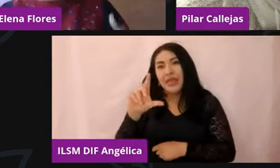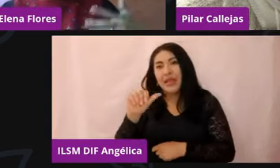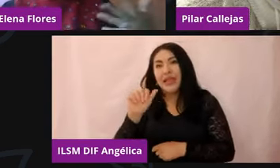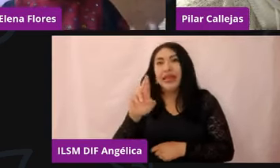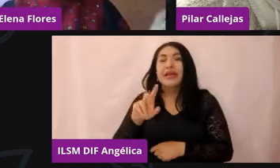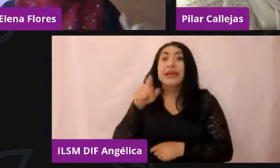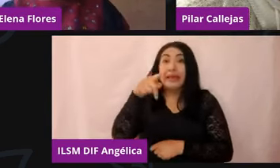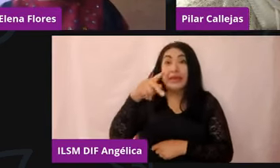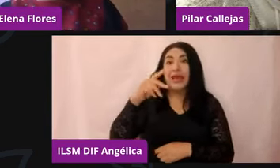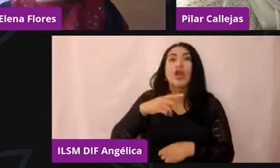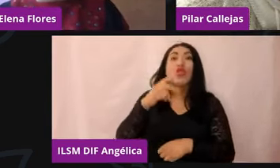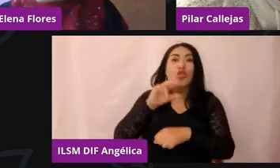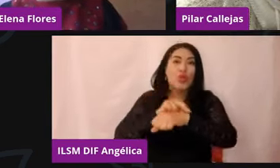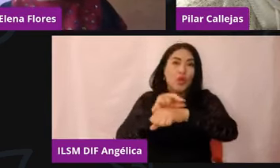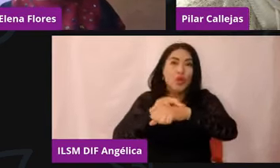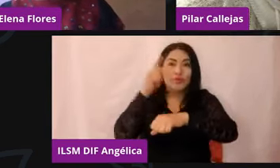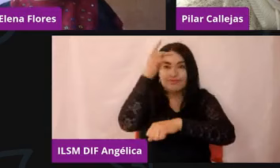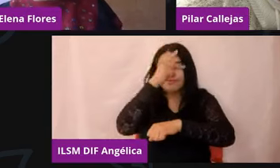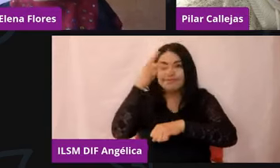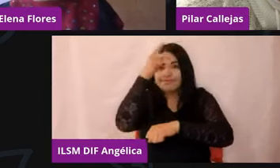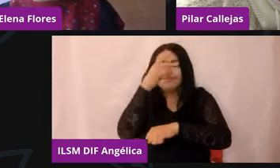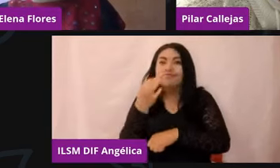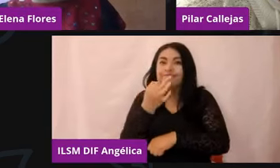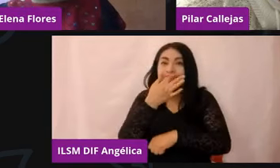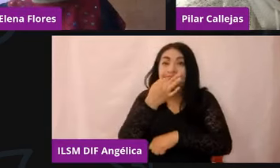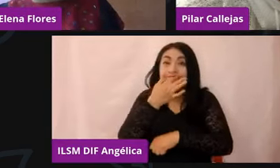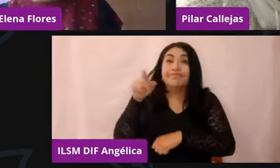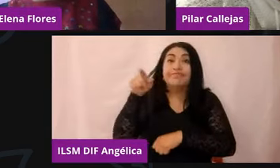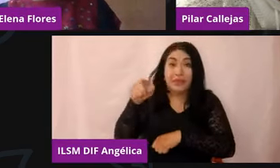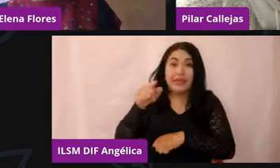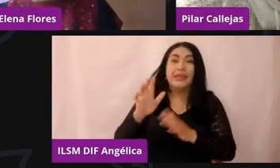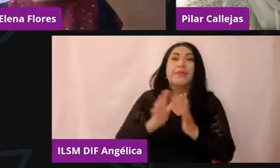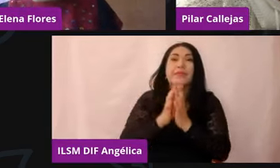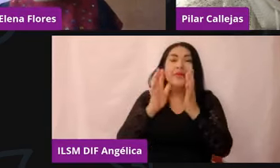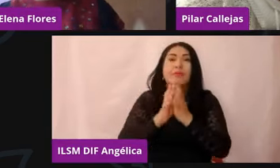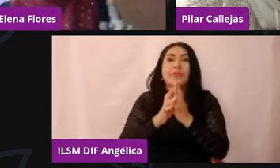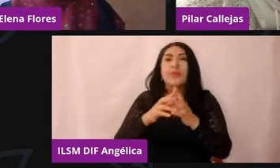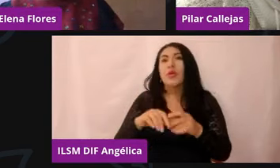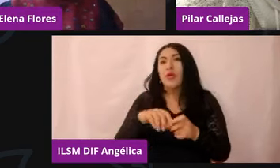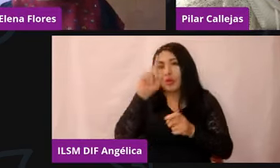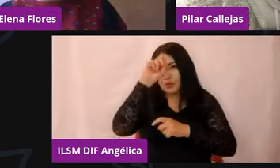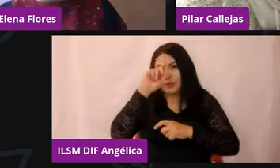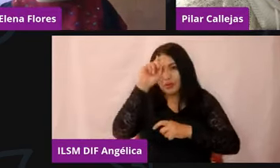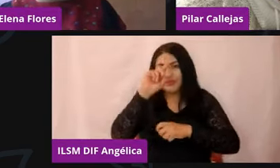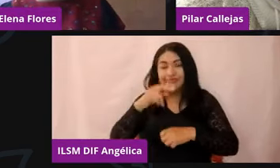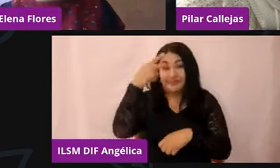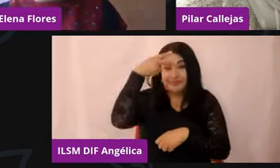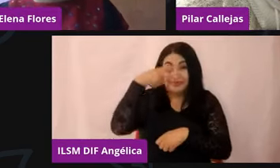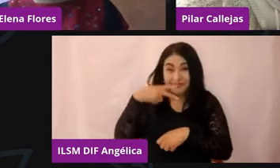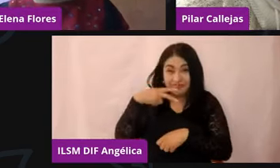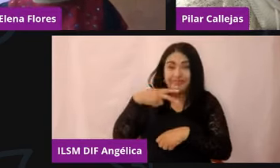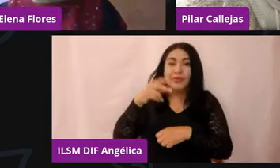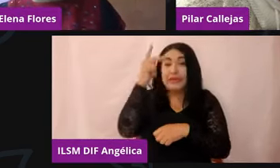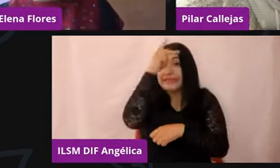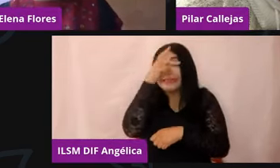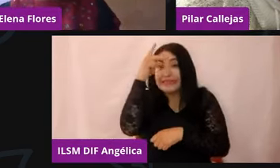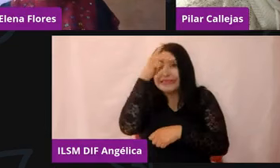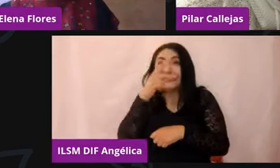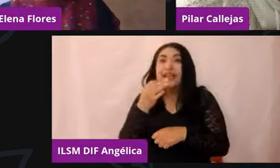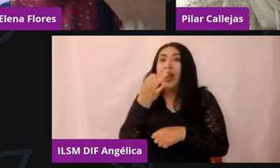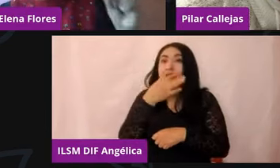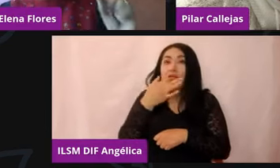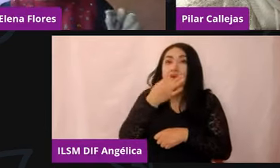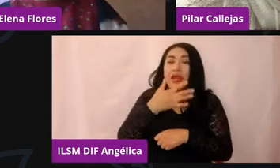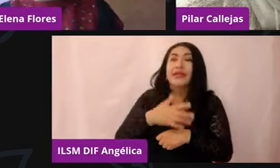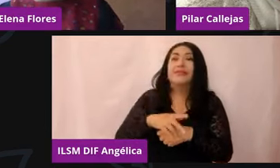adolescencia. Como formación académica, ella participó en el Consejo Mexicano de Psiquiatría. Allí se certifica como psiquiatra infantil y de la